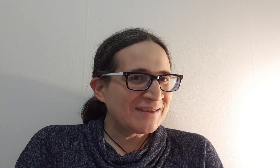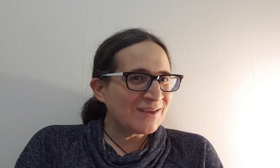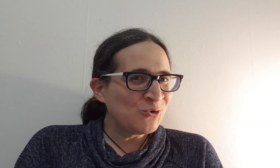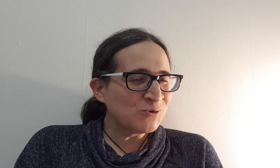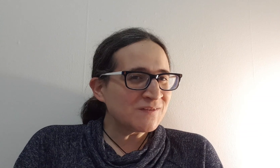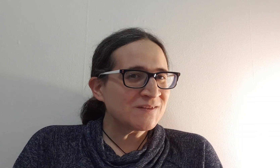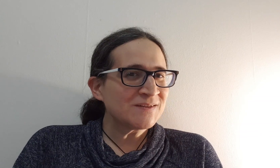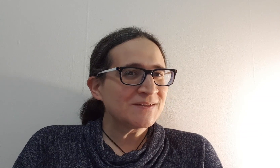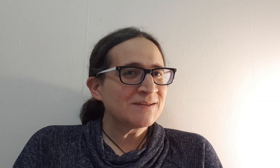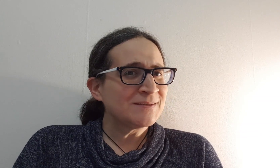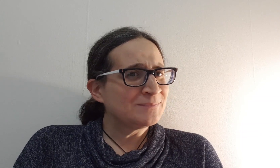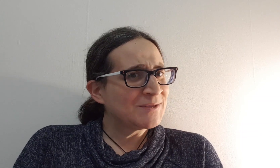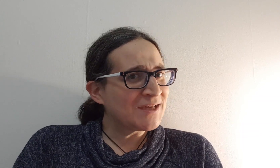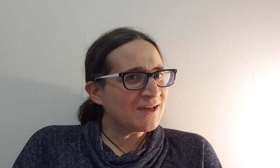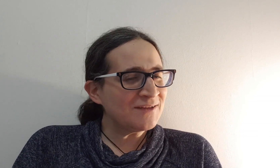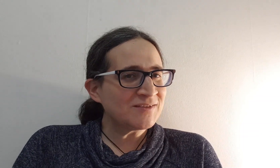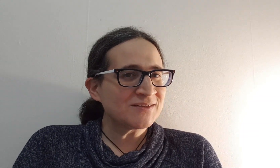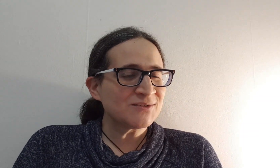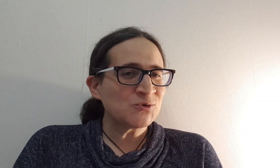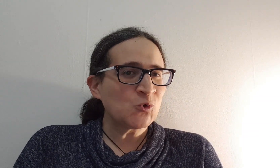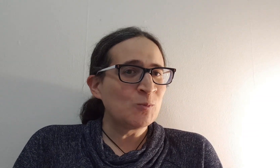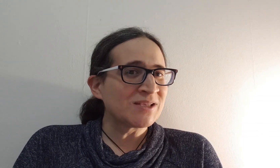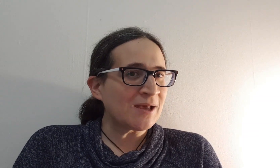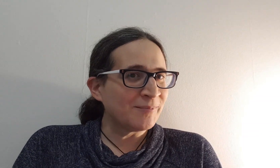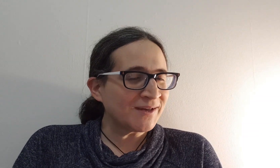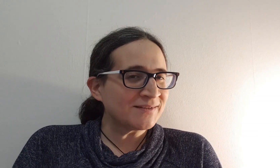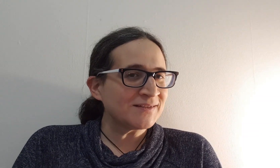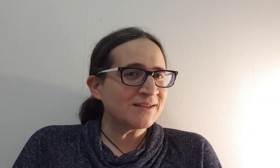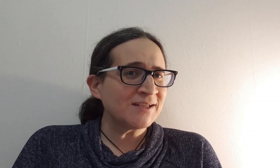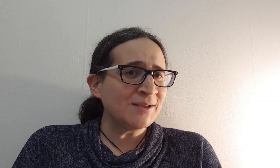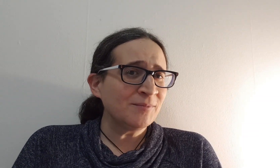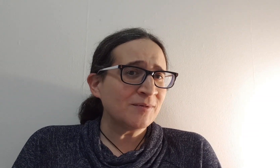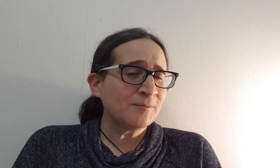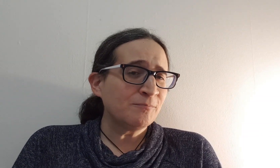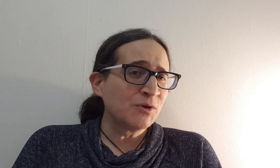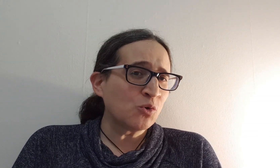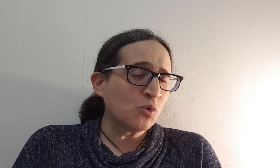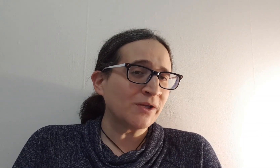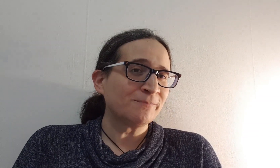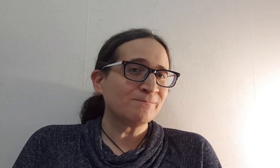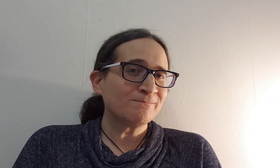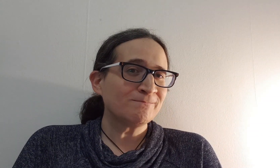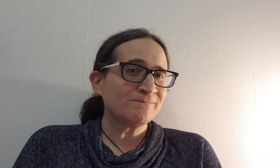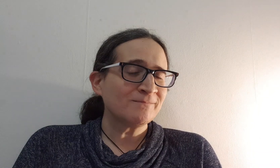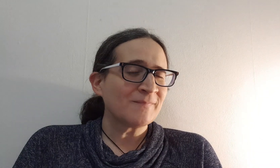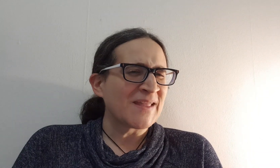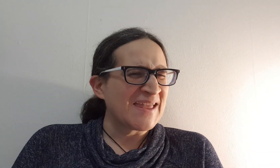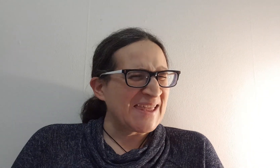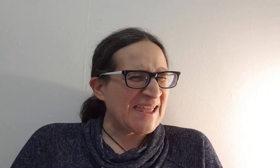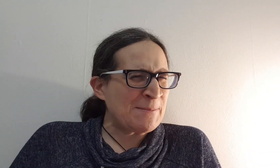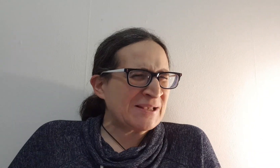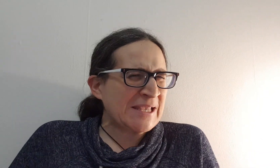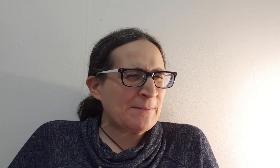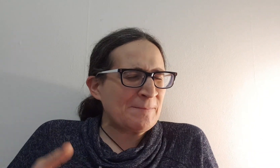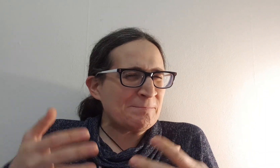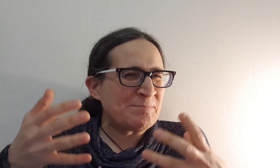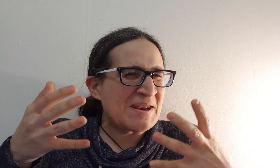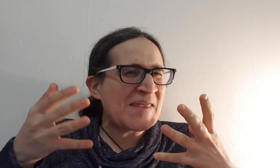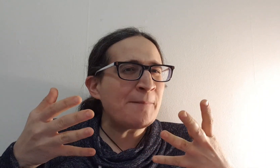מרירות מקרבת ומתחברת עם מרורים אם אתה בן אדם